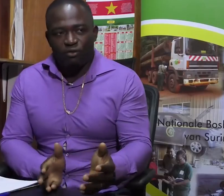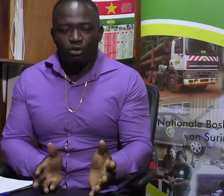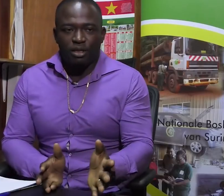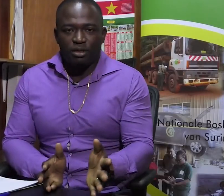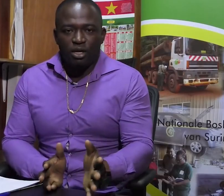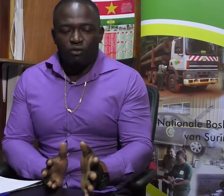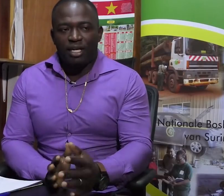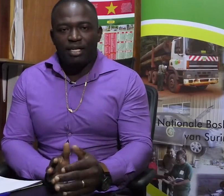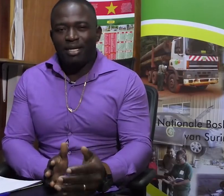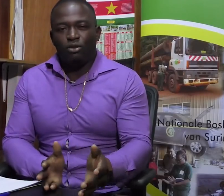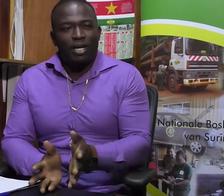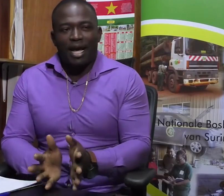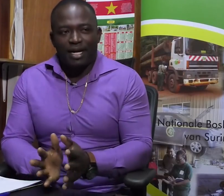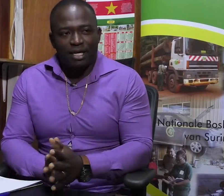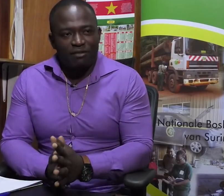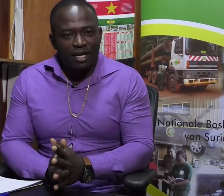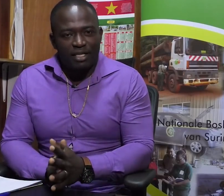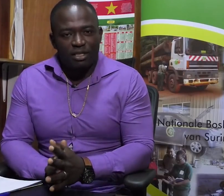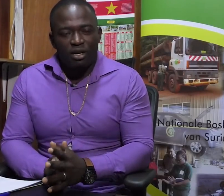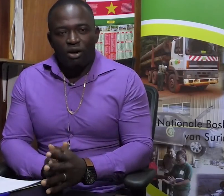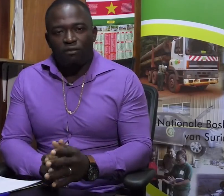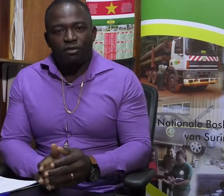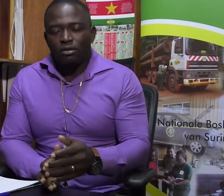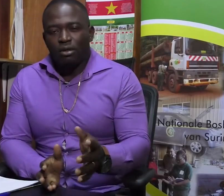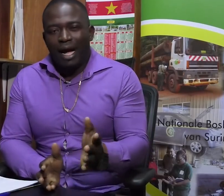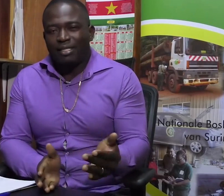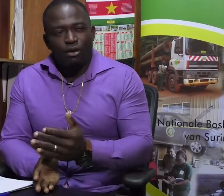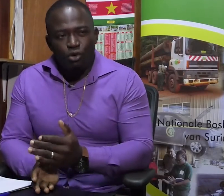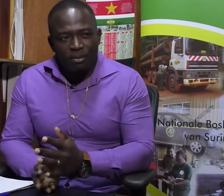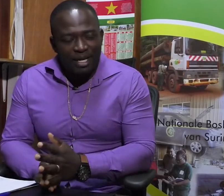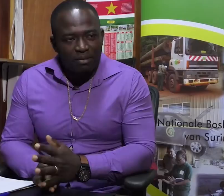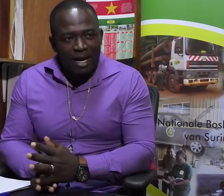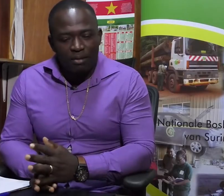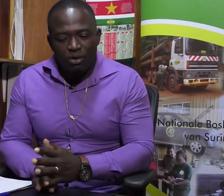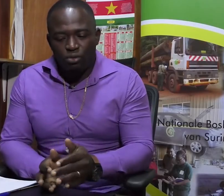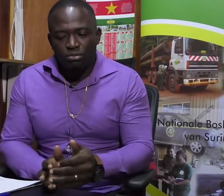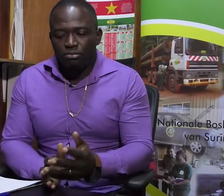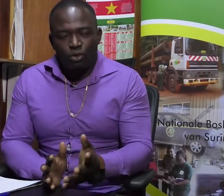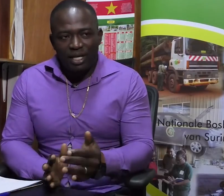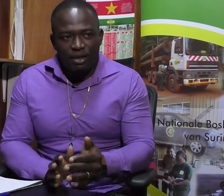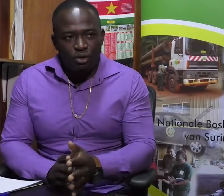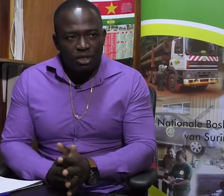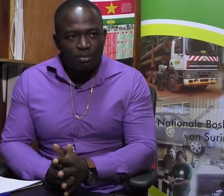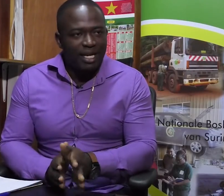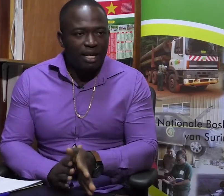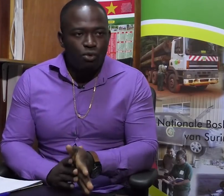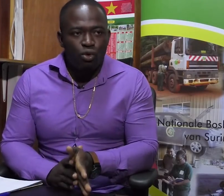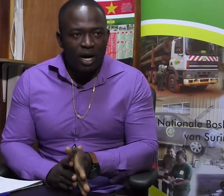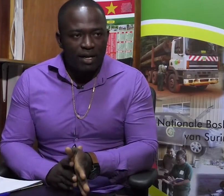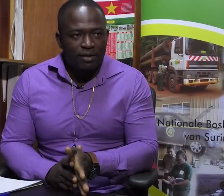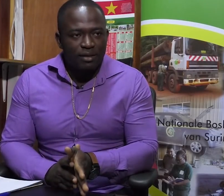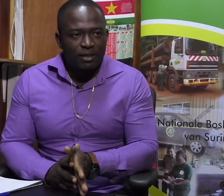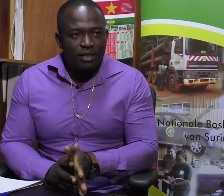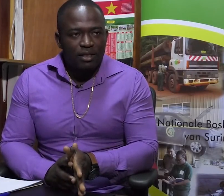tabiekje bijvoorbeeld hoeft hij dan niet meer twee dagen af te reizen of een aantal uren meer te maken, maar gewoon twee, drie uurtjes bereikt